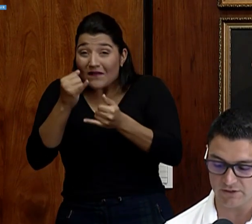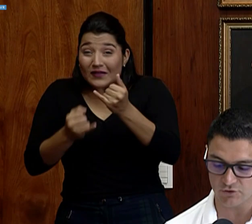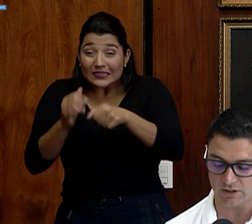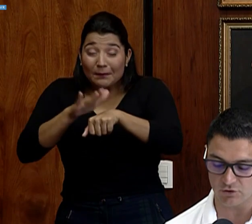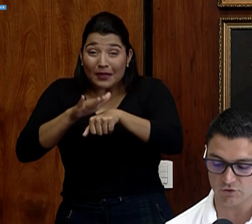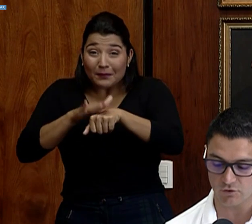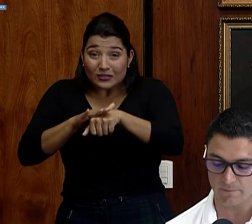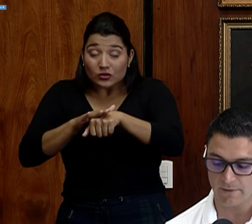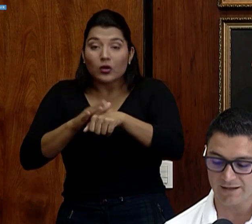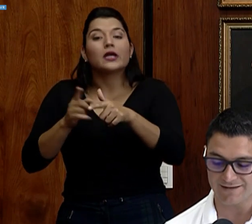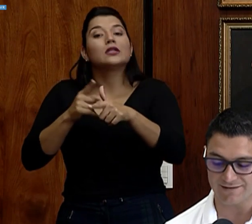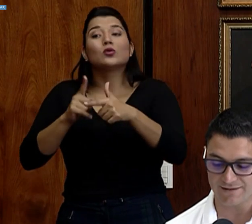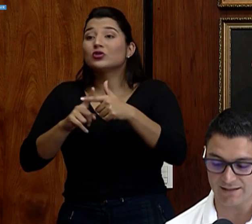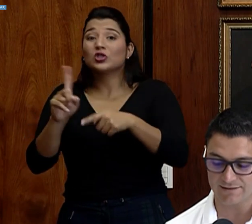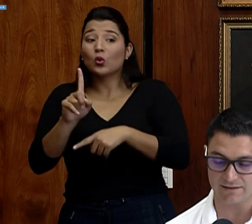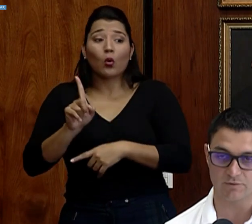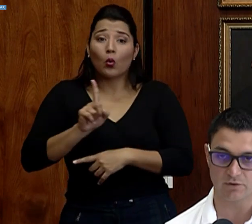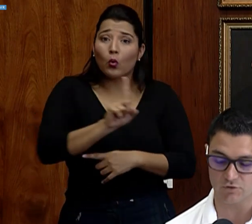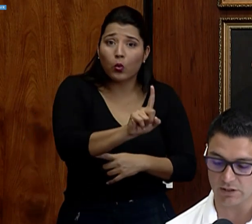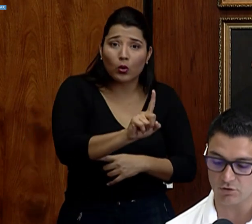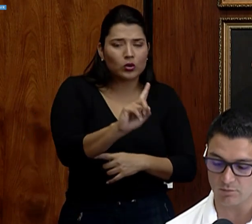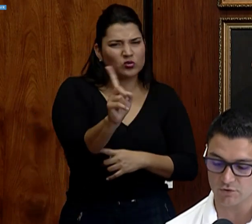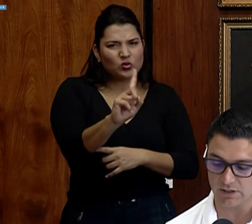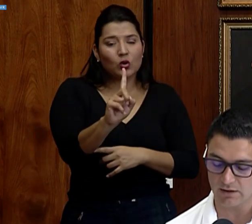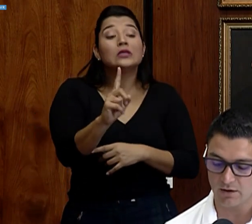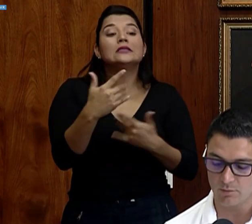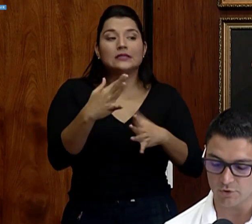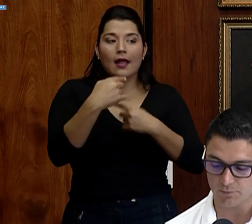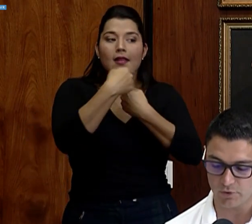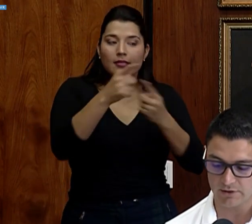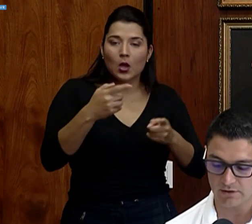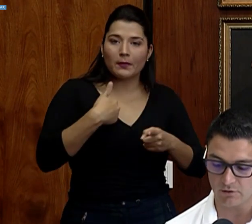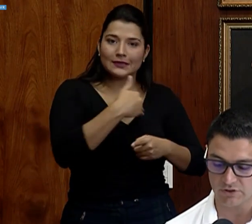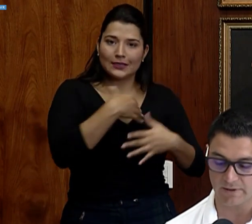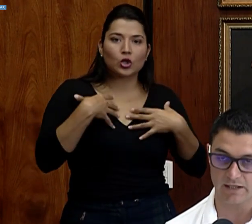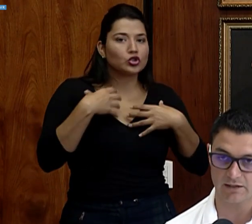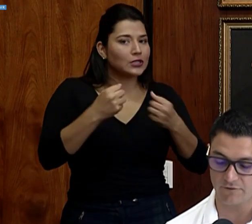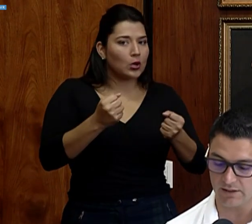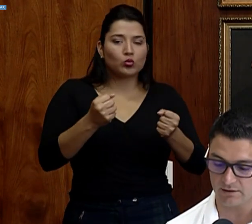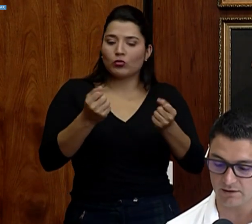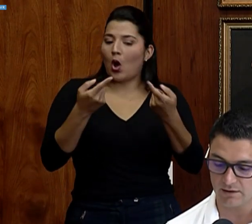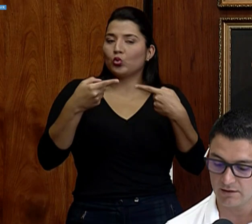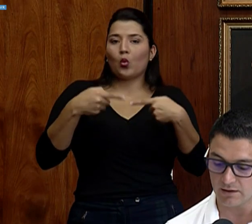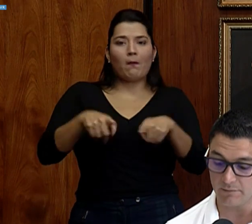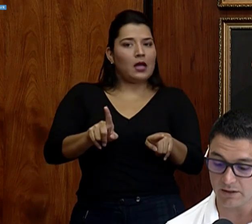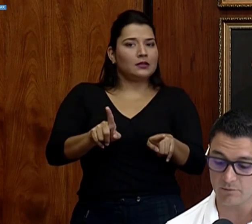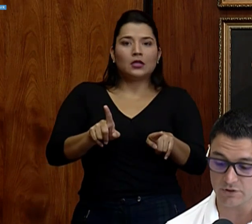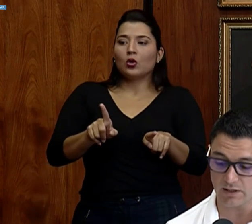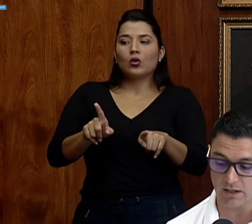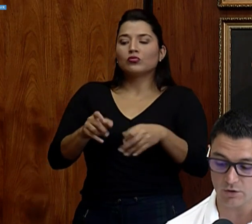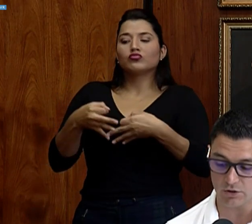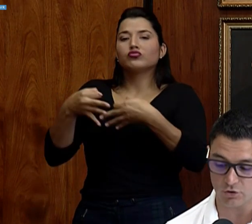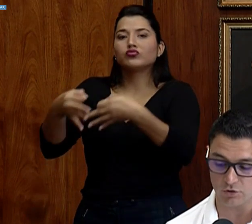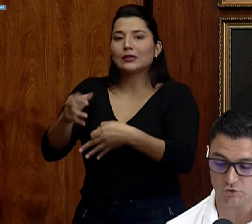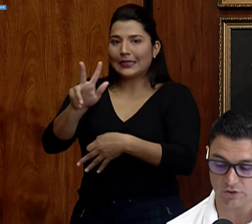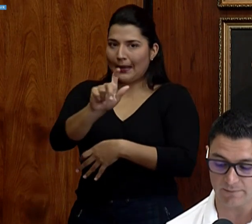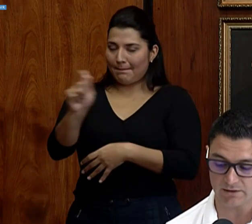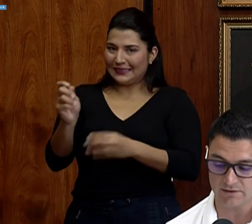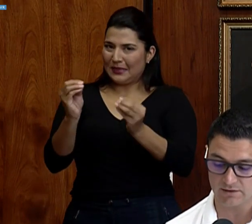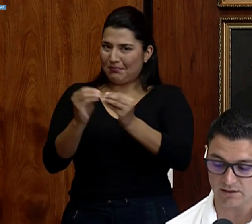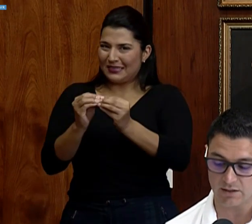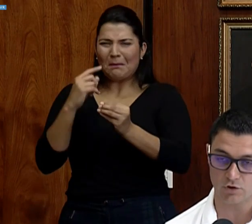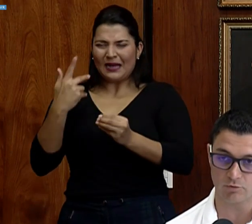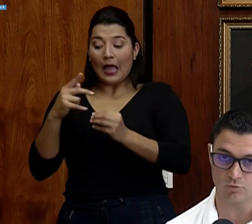servicios que no son esenciales tenemos que buscar cómo se posponen o se manejan diferente. También hemos indicado que todos los